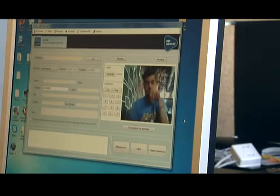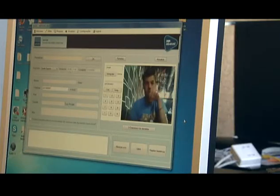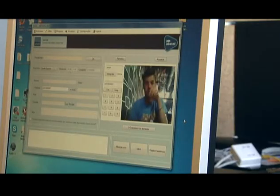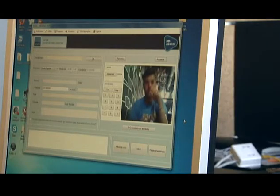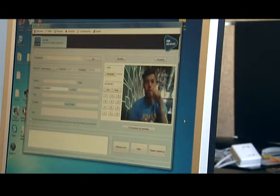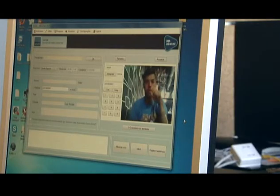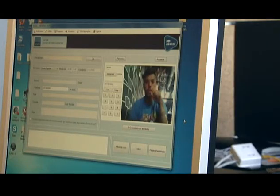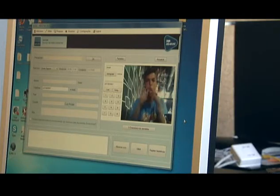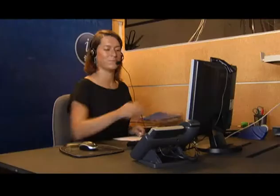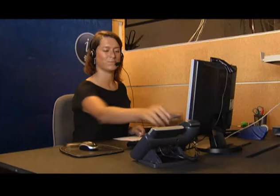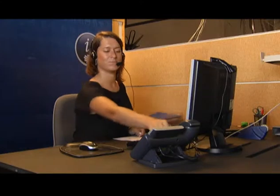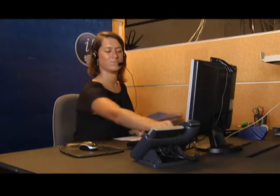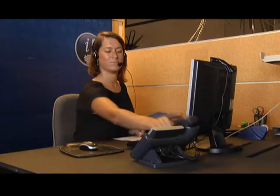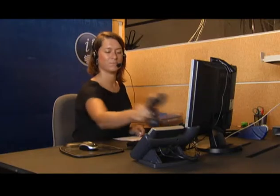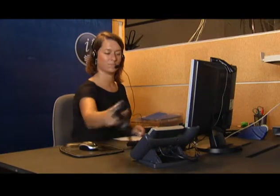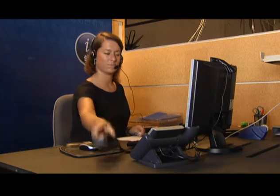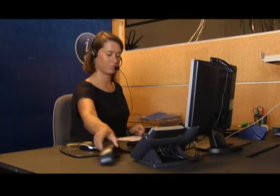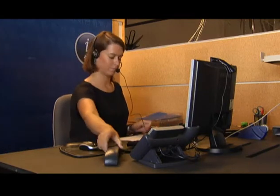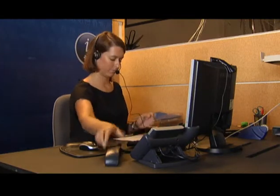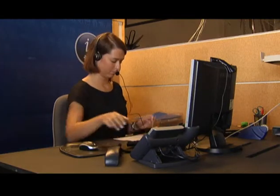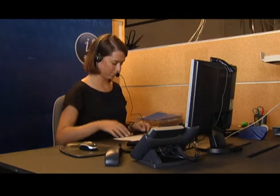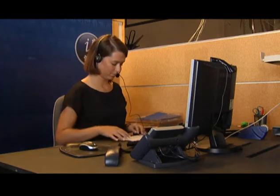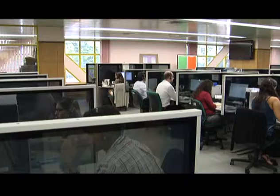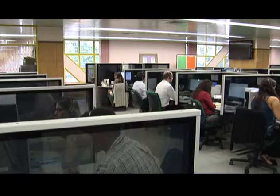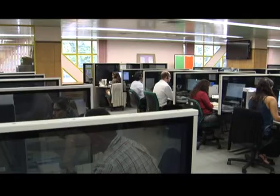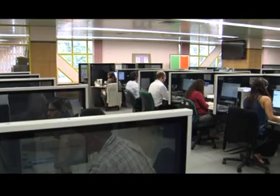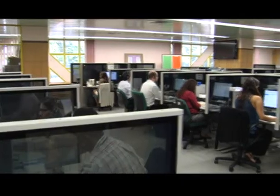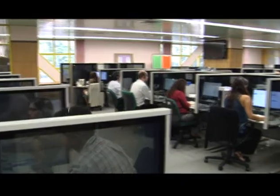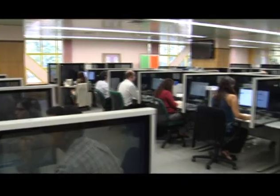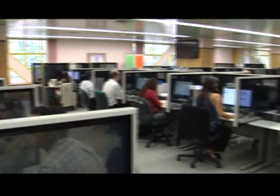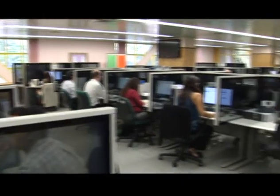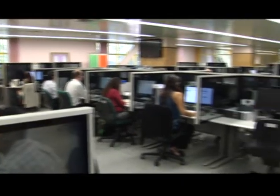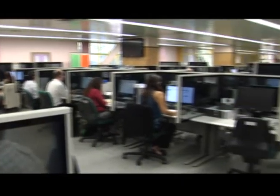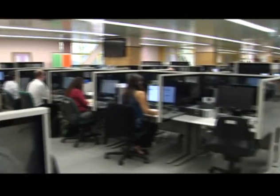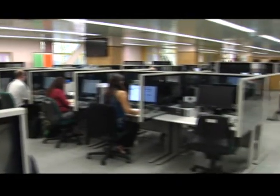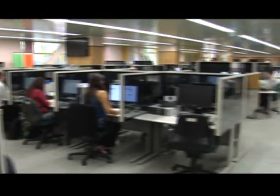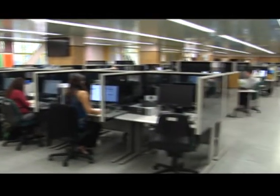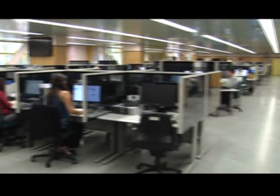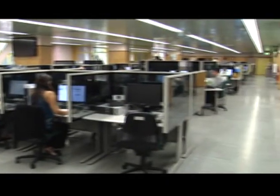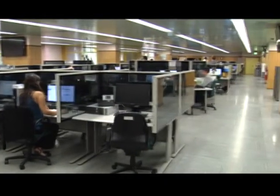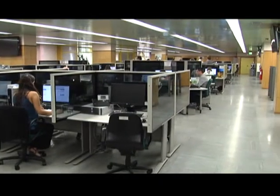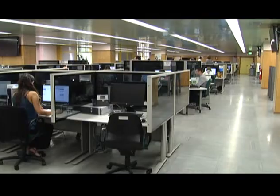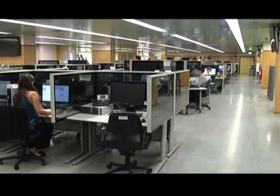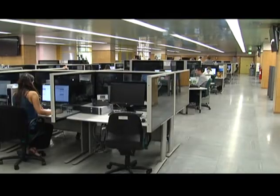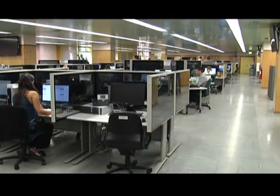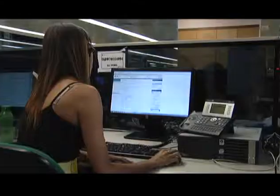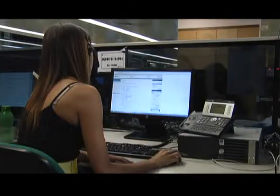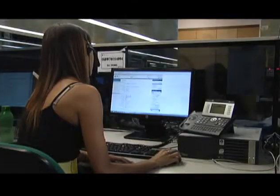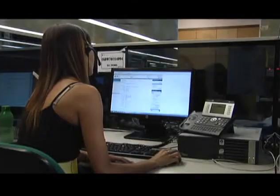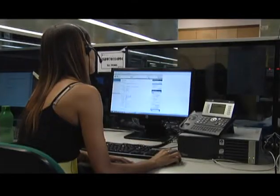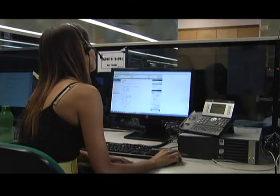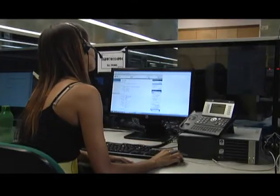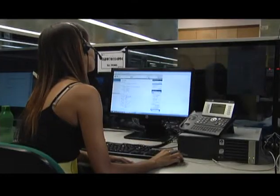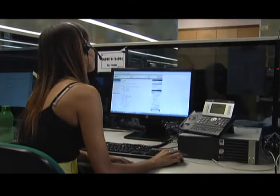as dúvidas e perguntou como devia proceder. A intérprete contactou o serviço telefónico Caixa Direta e, mantendo-se online com o